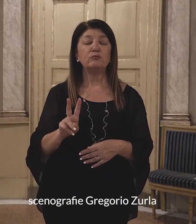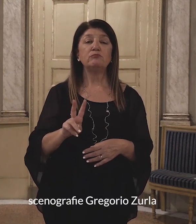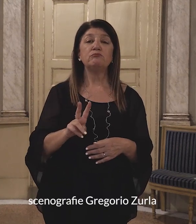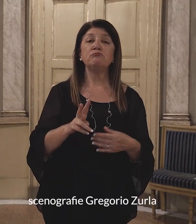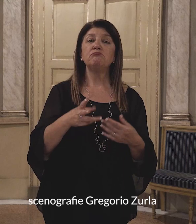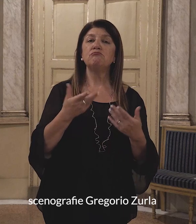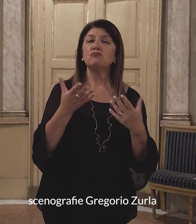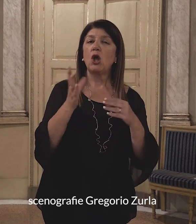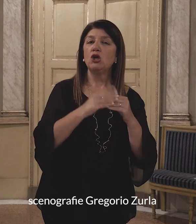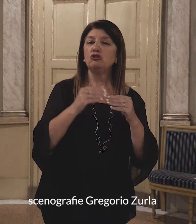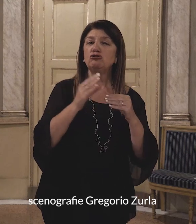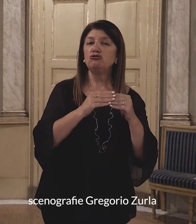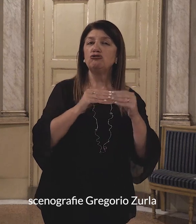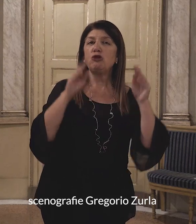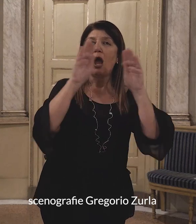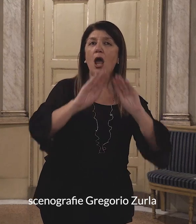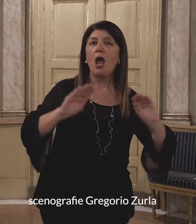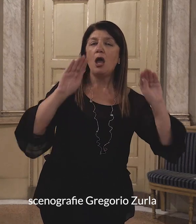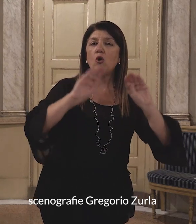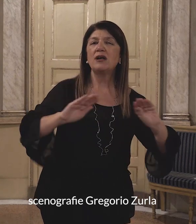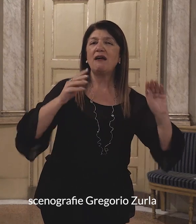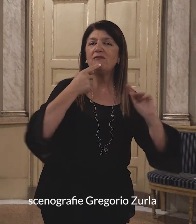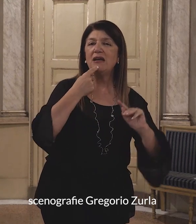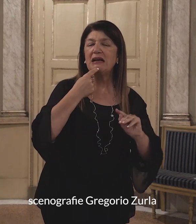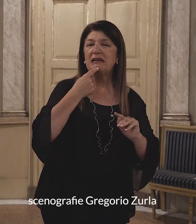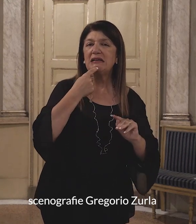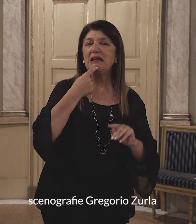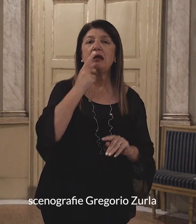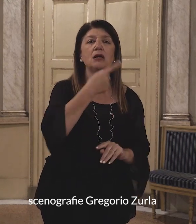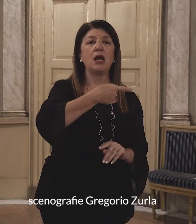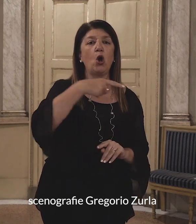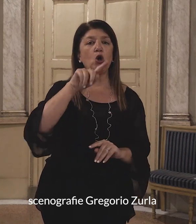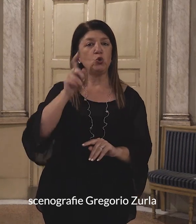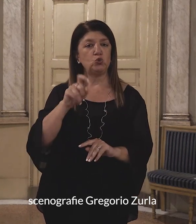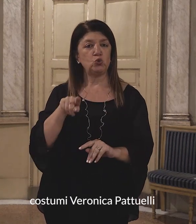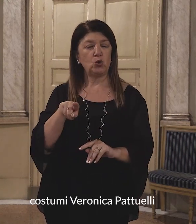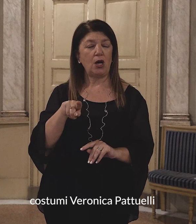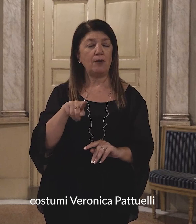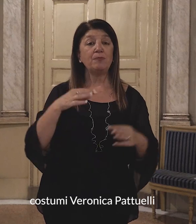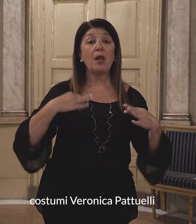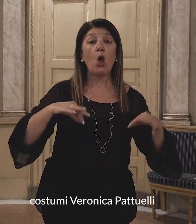Scenografie, Gregorio Zurla, Costumi, Veronica Pattuelli,